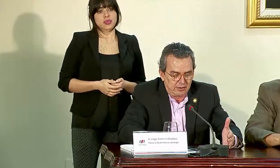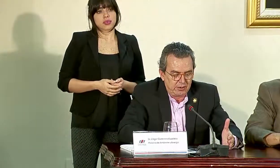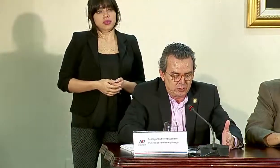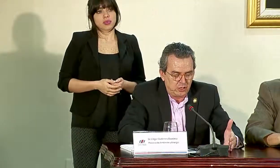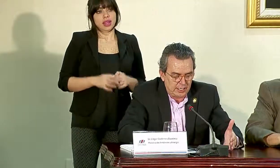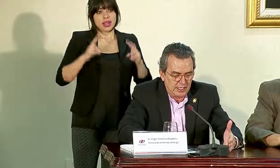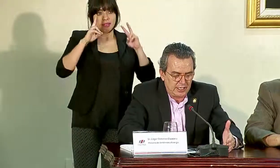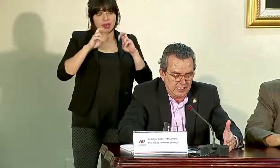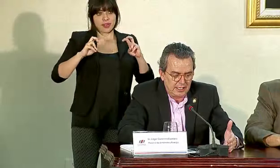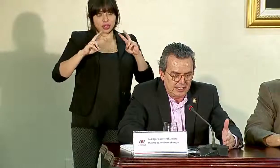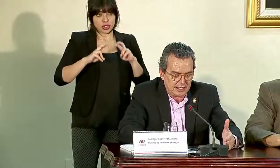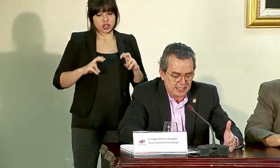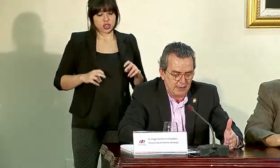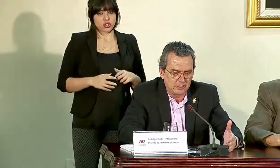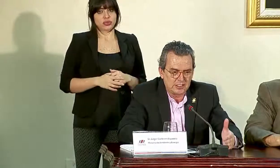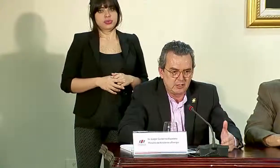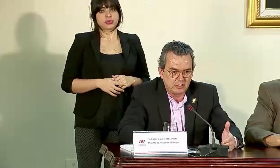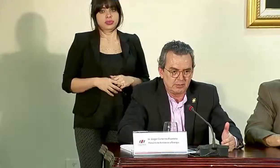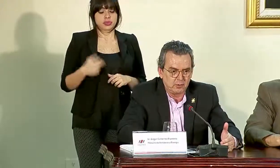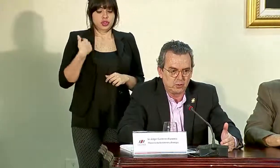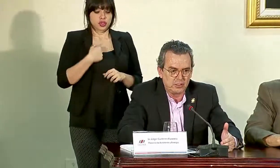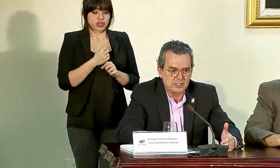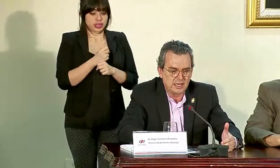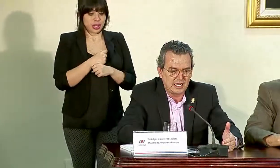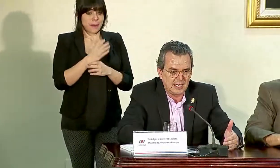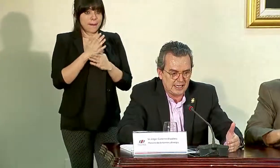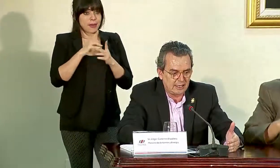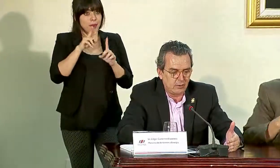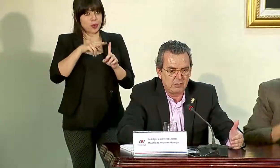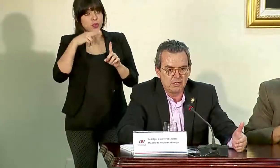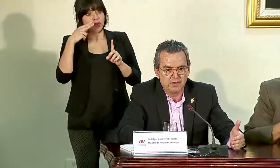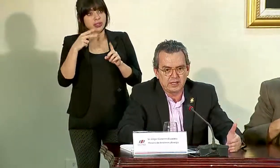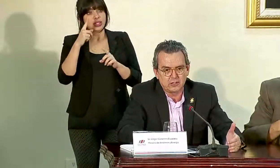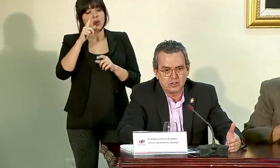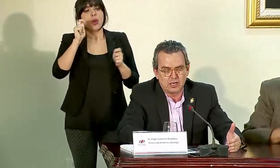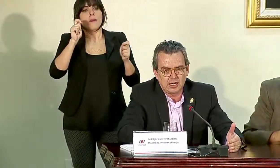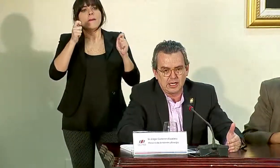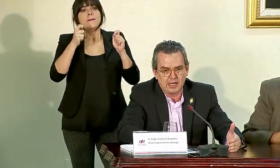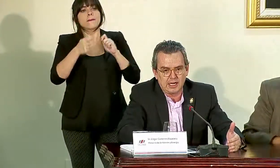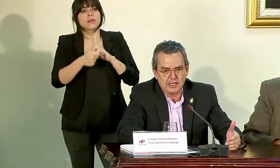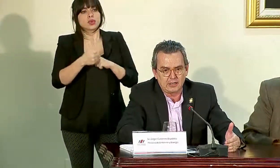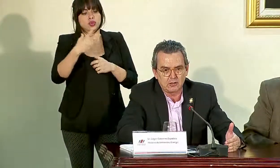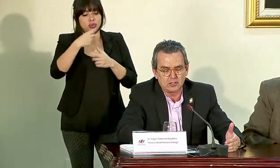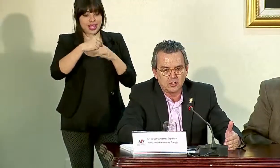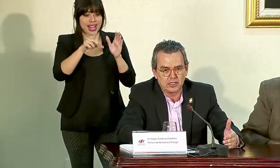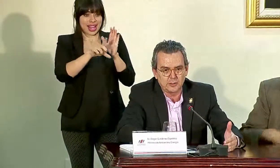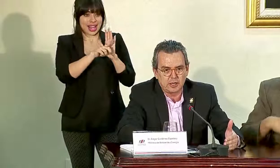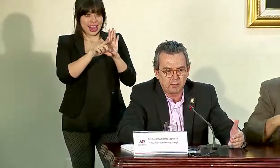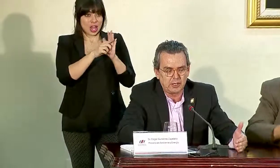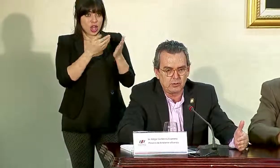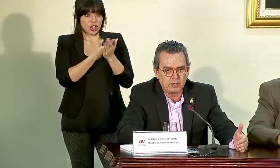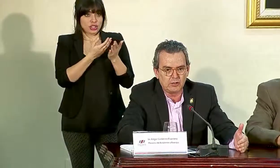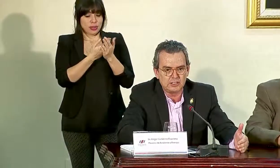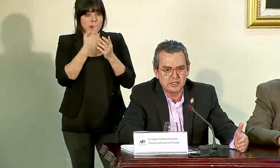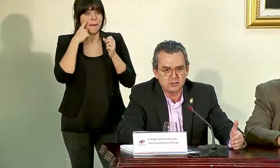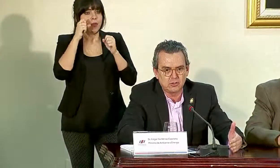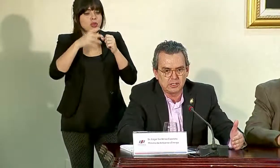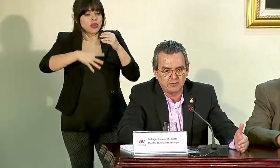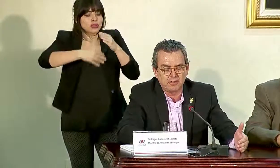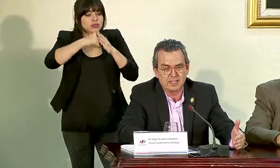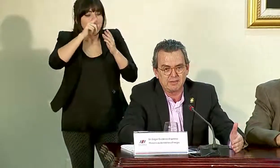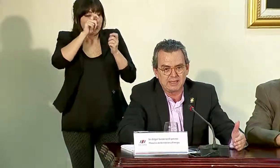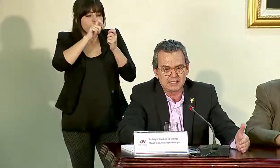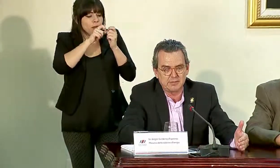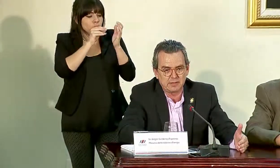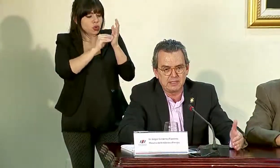La revisión que estábamos haciendo desde el punto de vista legal era una modificación a la ley de concesiones para poder incluir un inciso